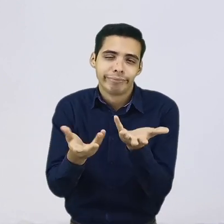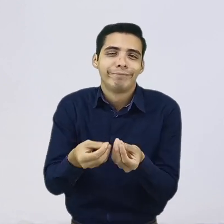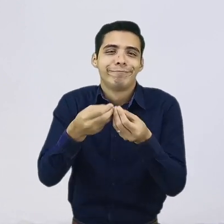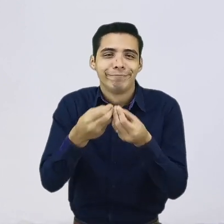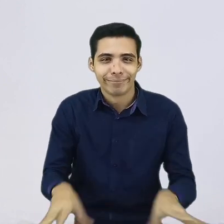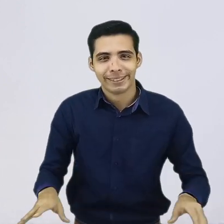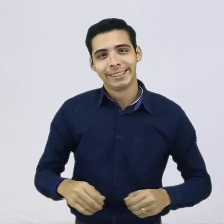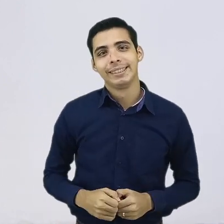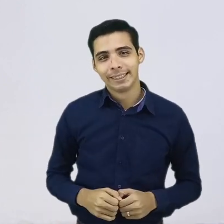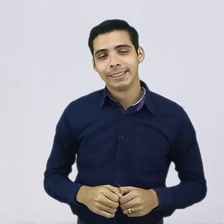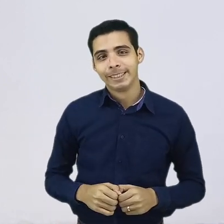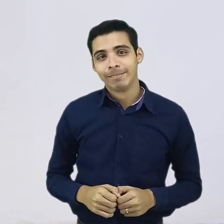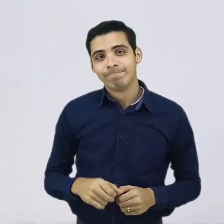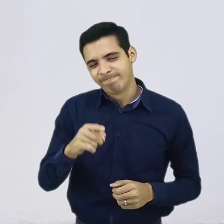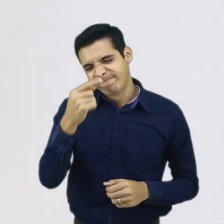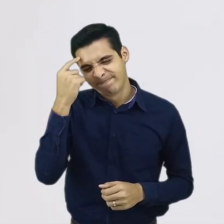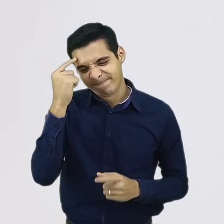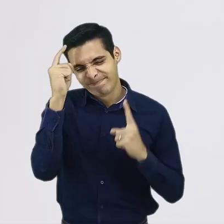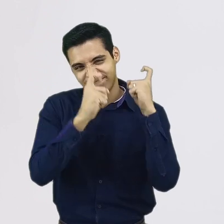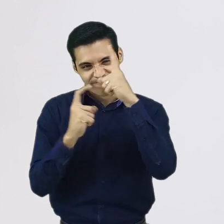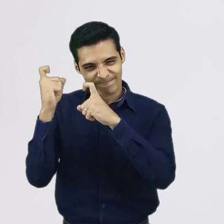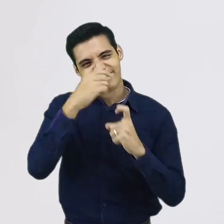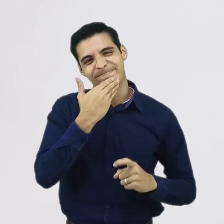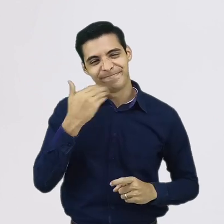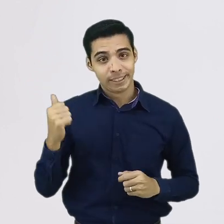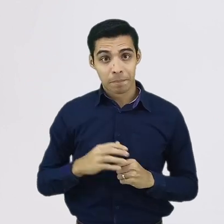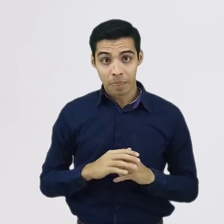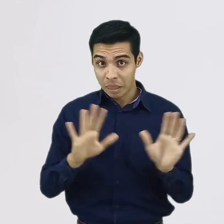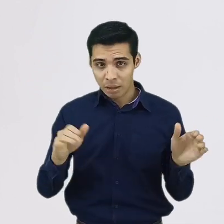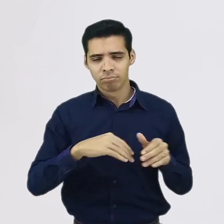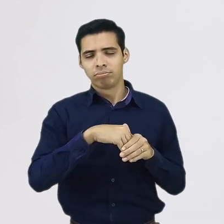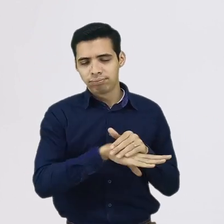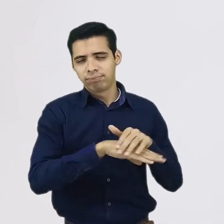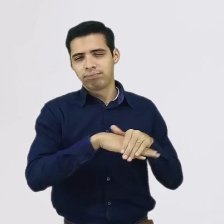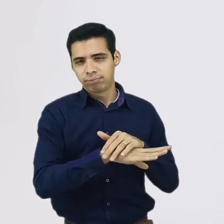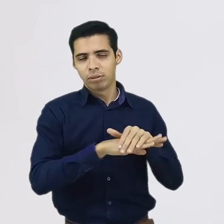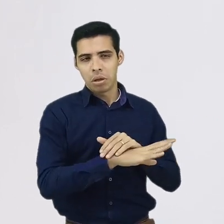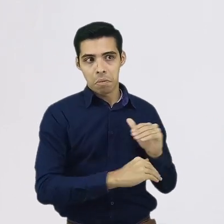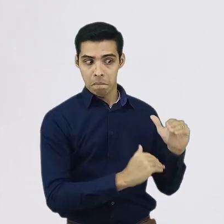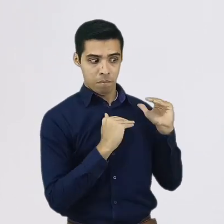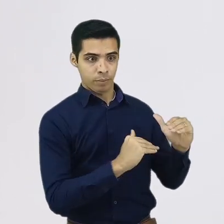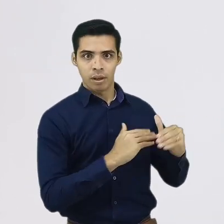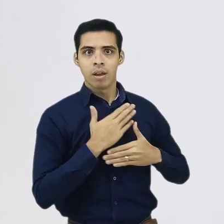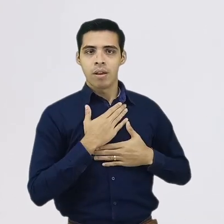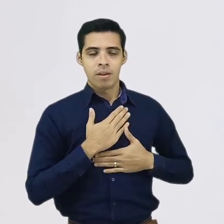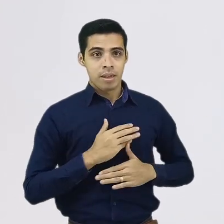podré utilizar el dinero para otra cosa. Una vez que completes tu colchón de emergencia de seis meses, te invito a que igual sigas colocando